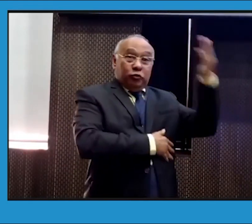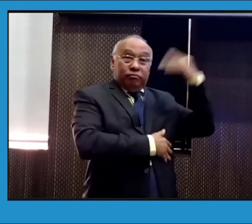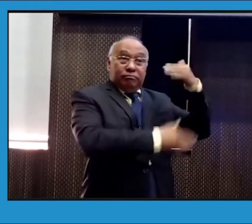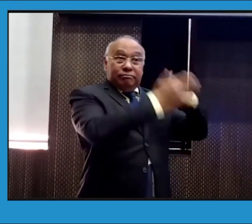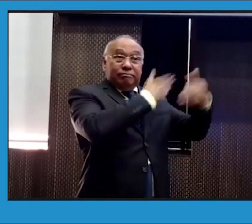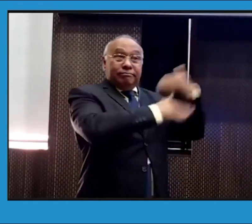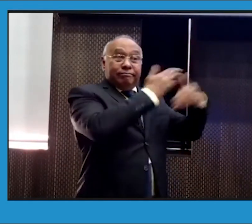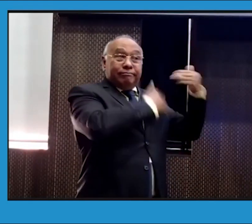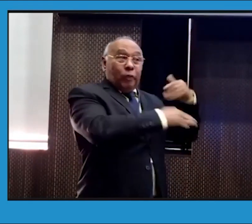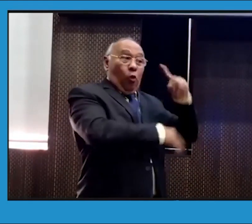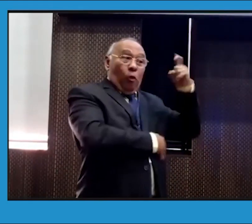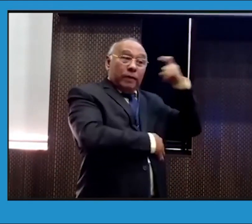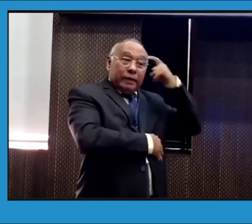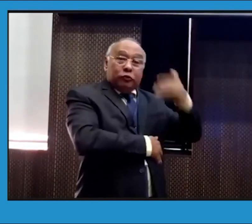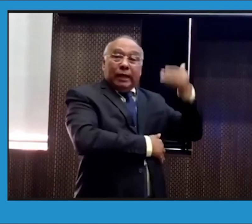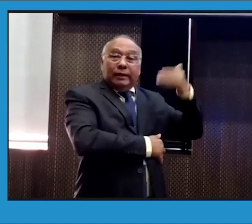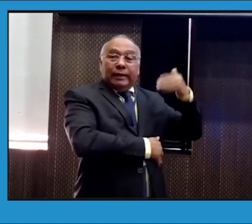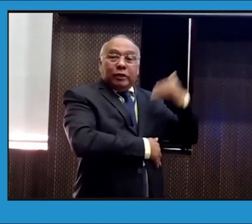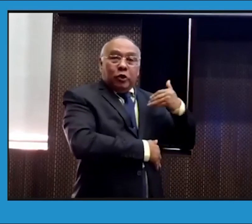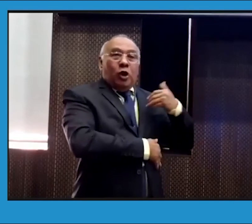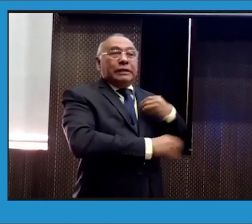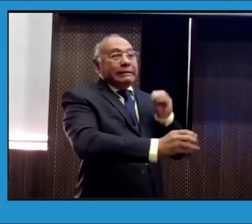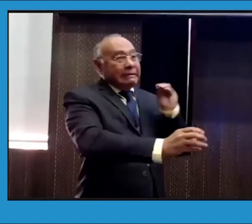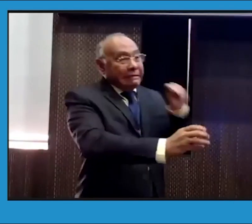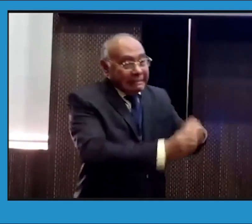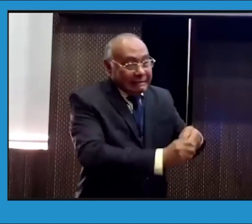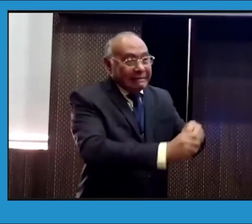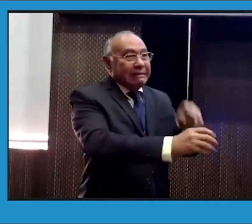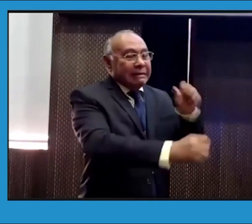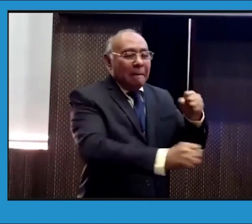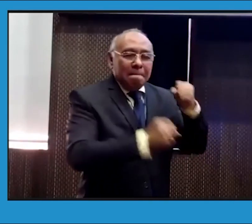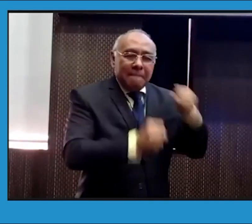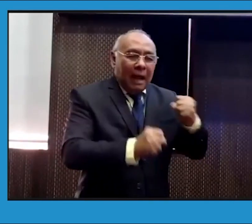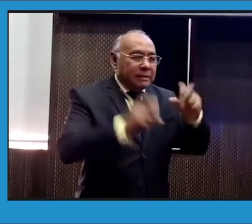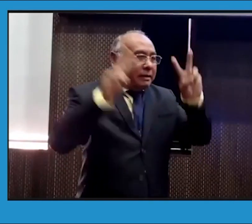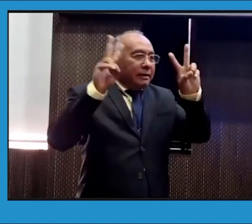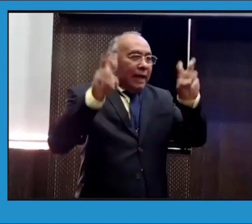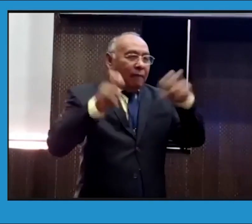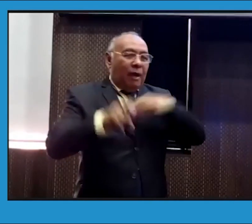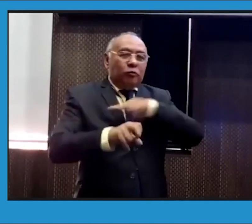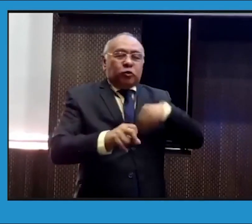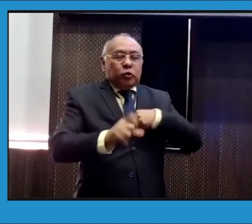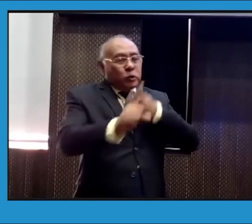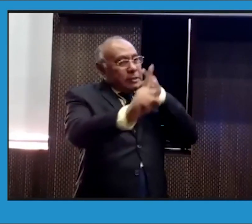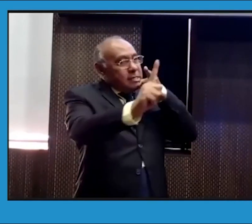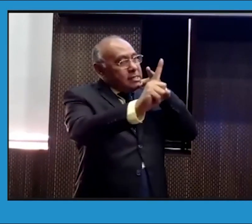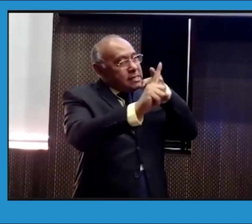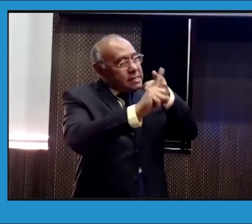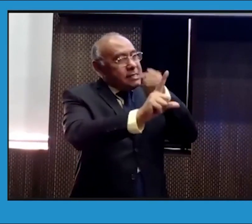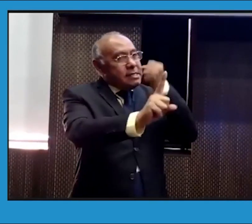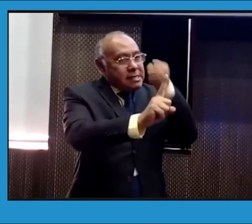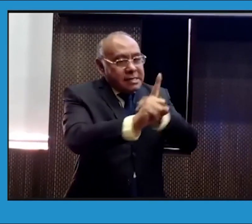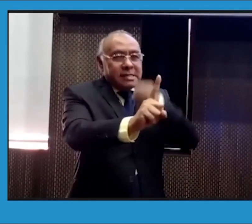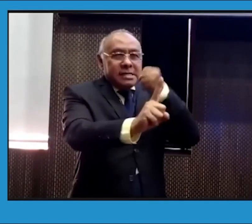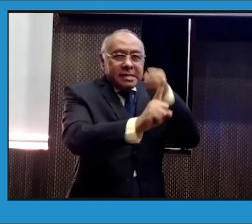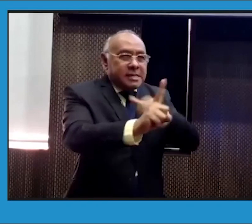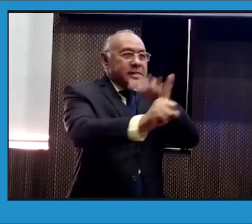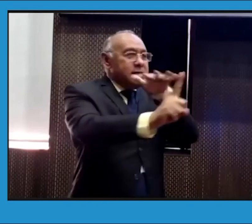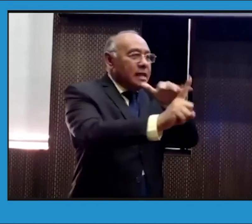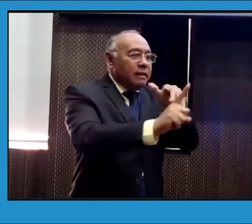antiguos de los diferentes, de los anteriores gobiernos. Hemos insistido para que estemos allí. Nuestra meta es esta, hemos hecho incidencia,